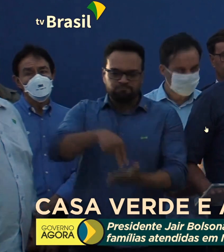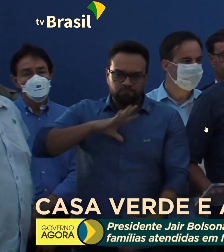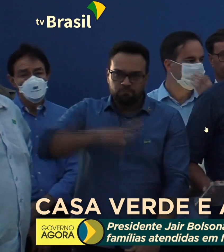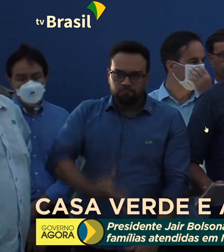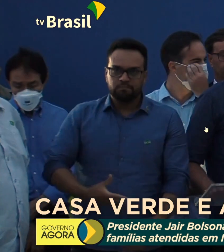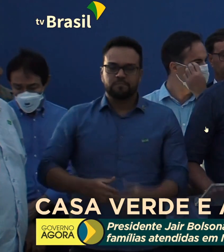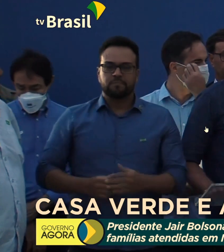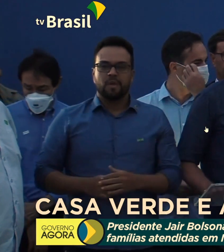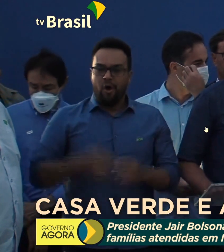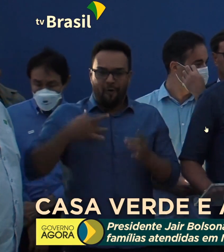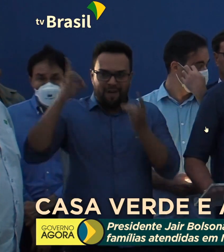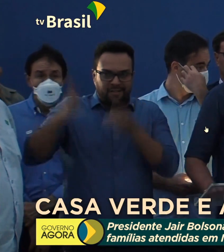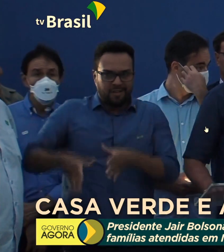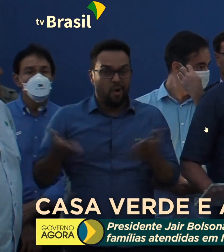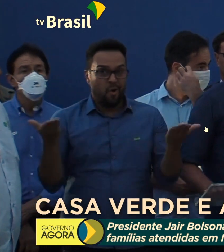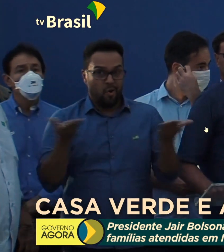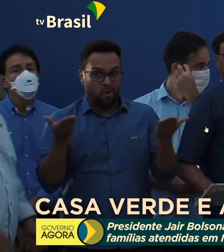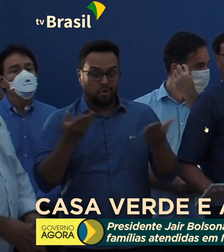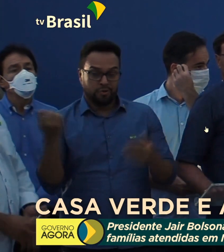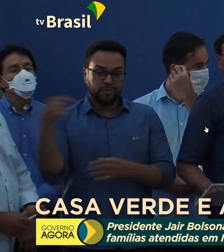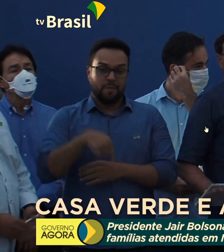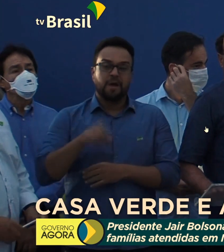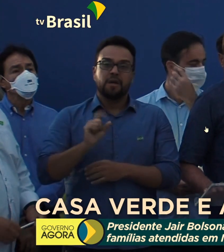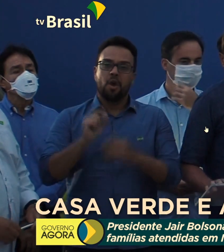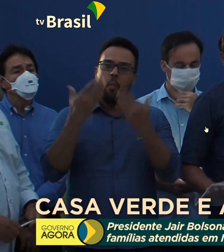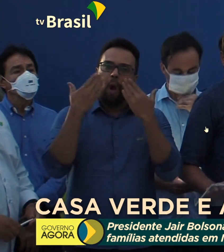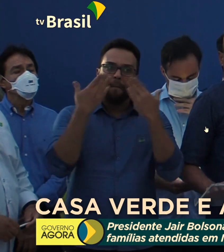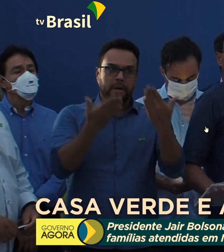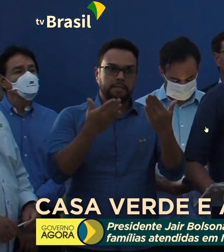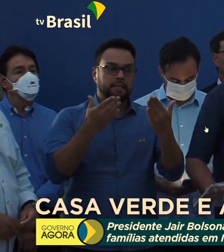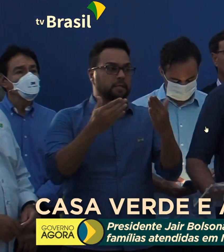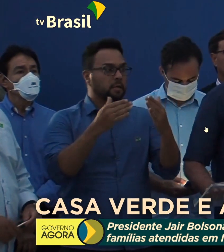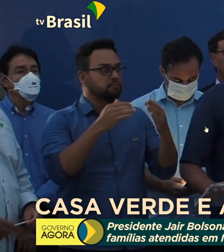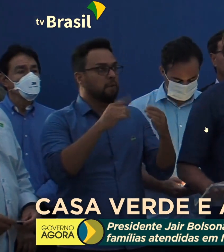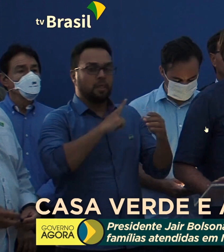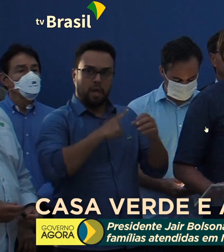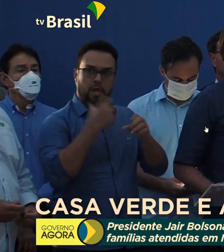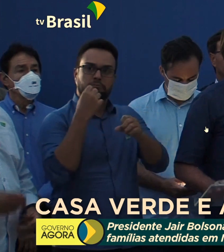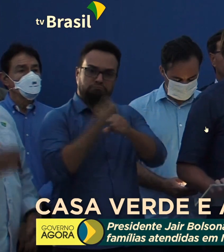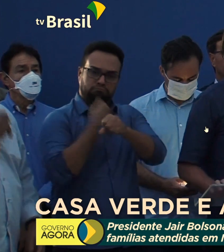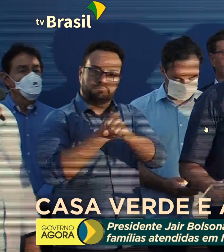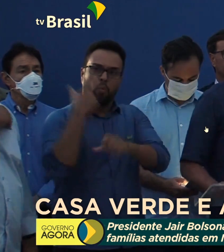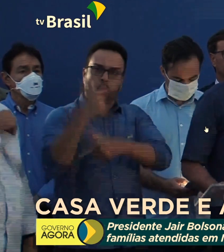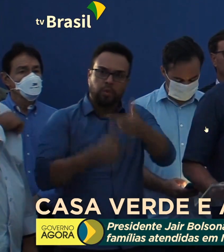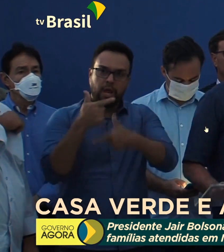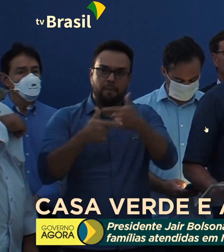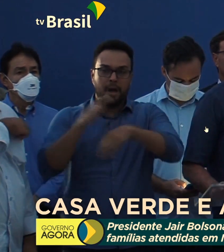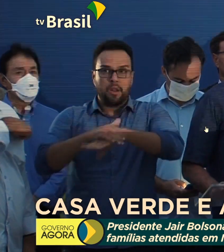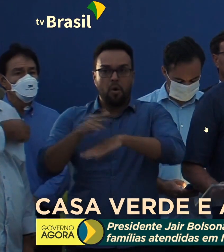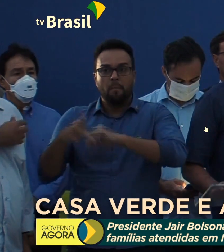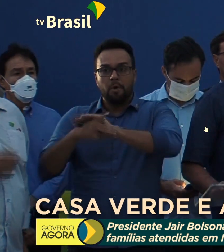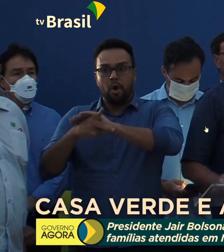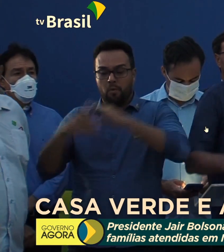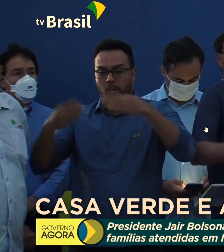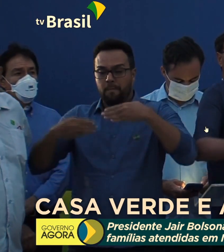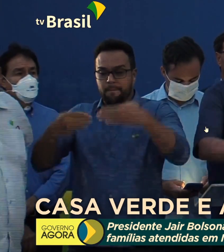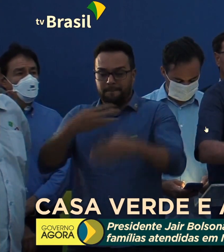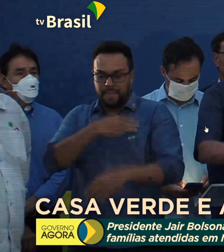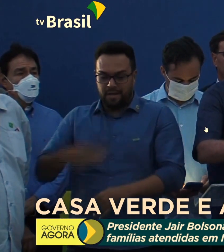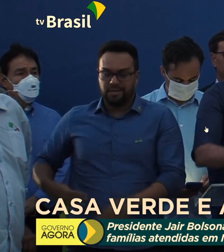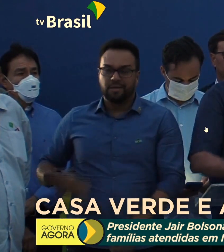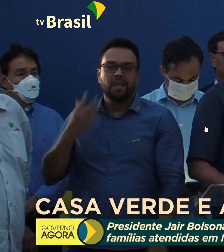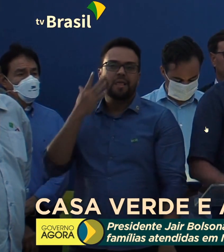Estamos aqui hoje apresentando uma parte de um serviço feito pelo nosso ministro Tarcísio, da infraestrutura,